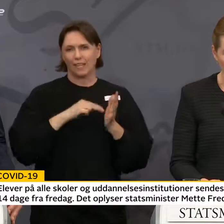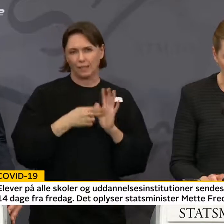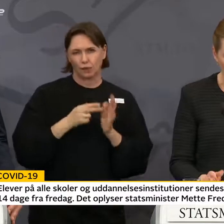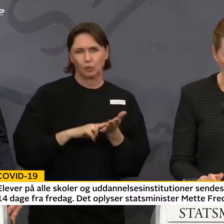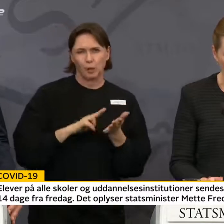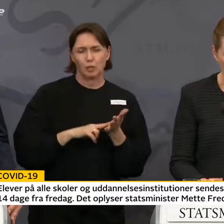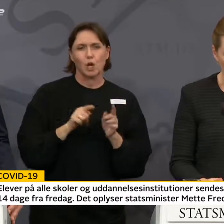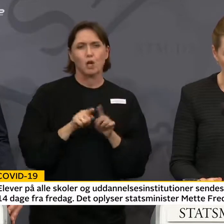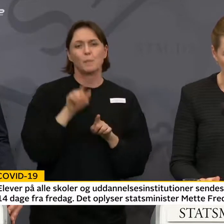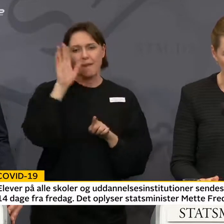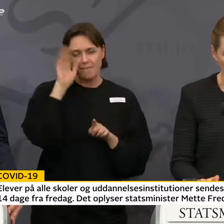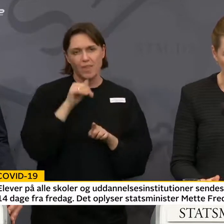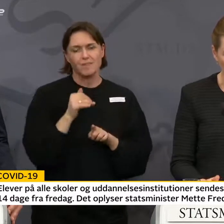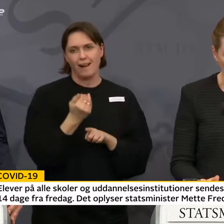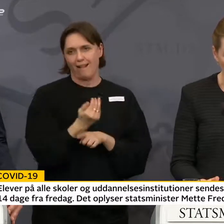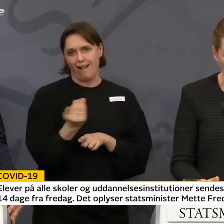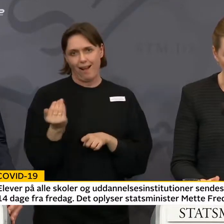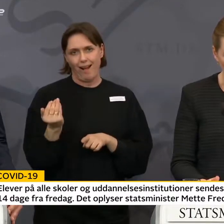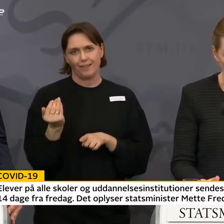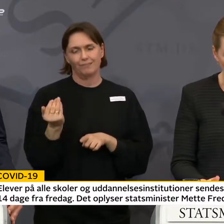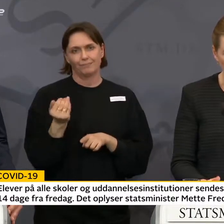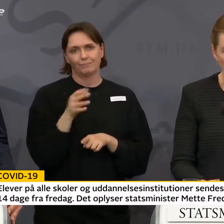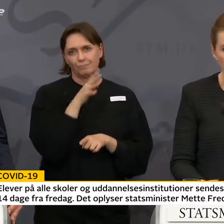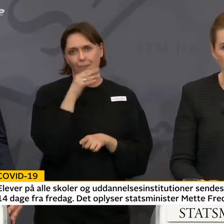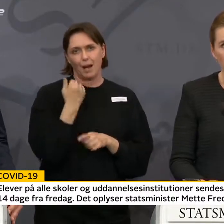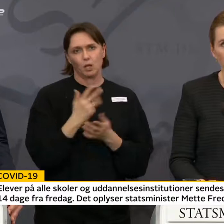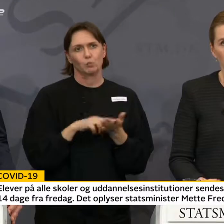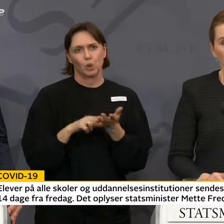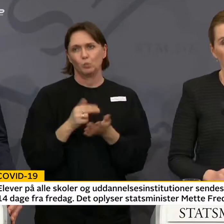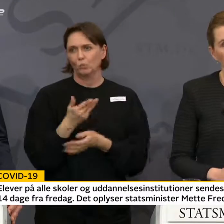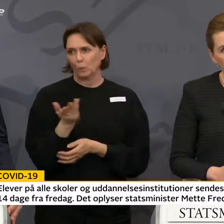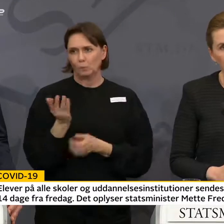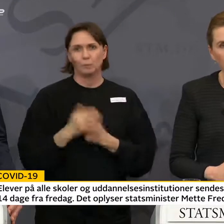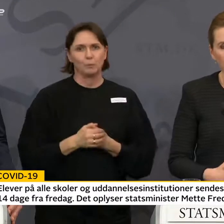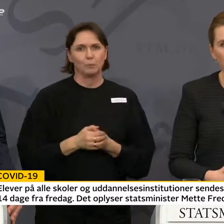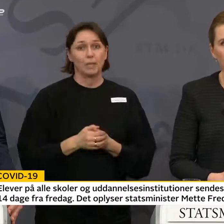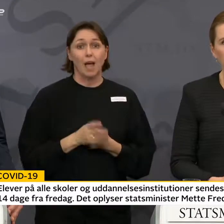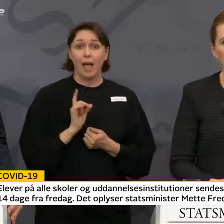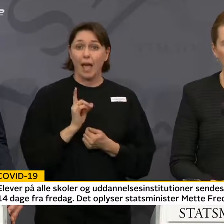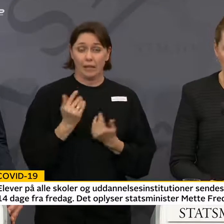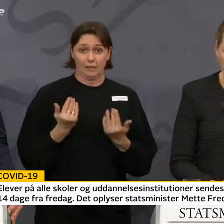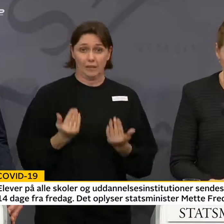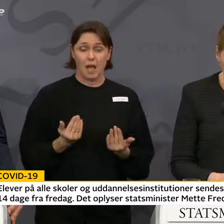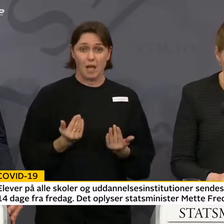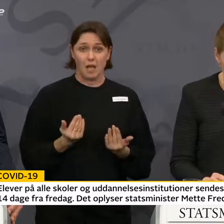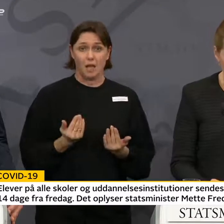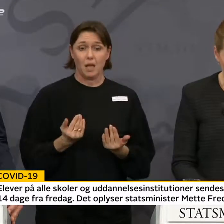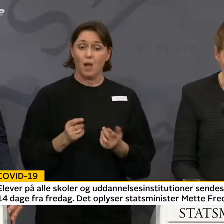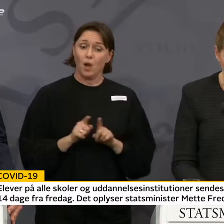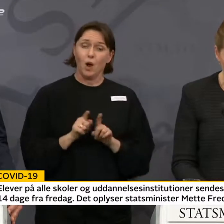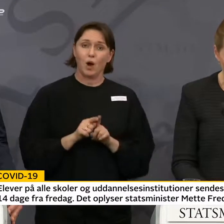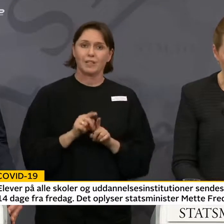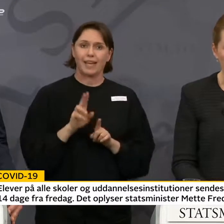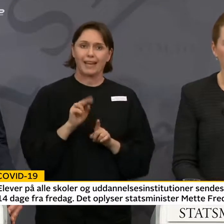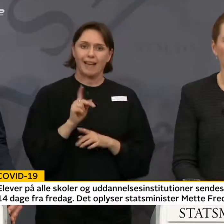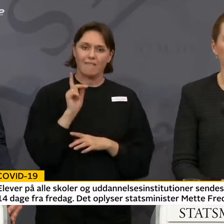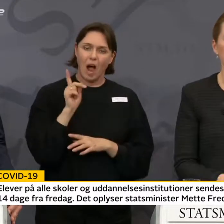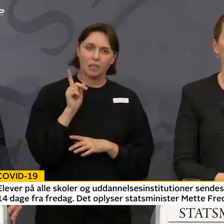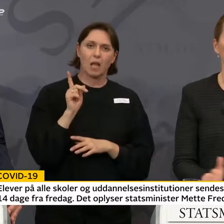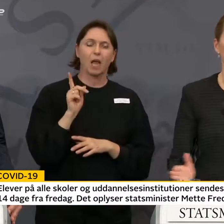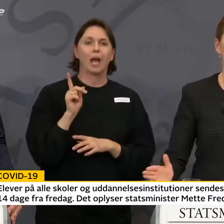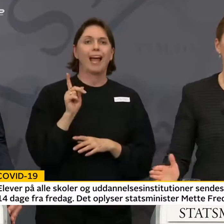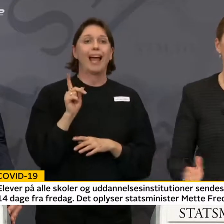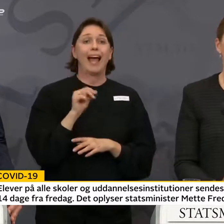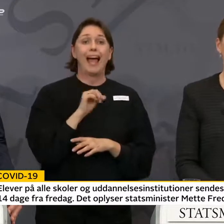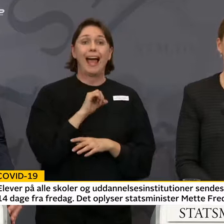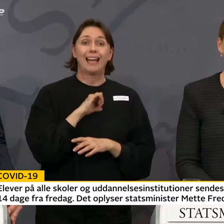som jeg ved kommer til at være fra mange sider. Og allerede i dag kan jeg nok også vareskoe om, at